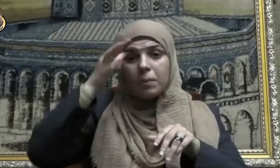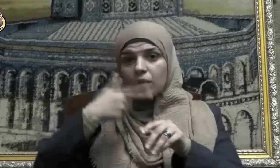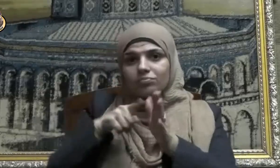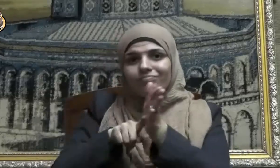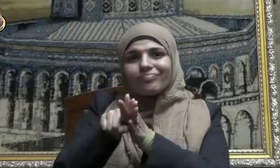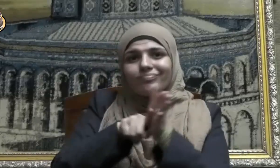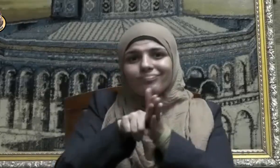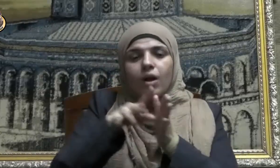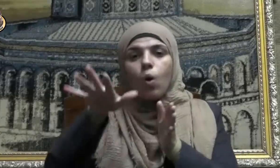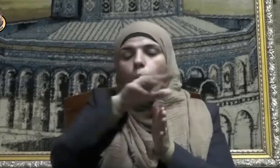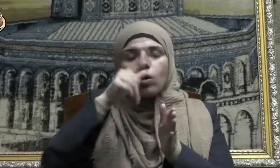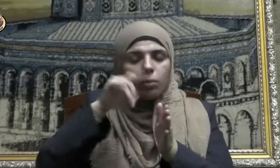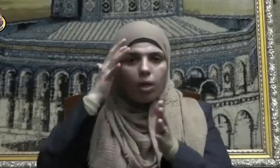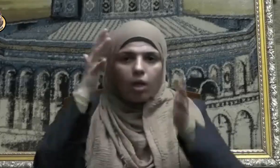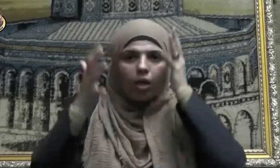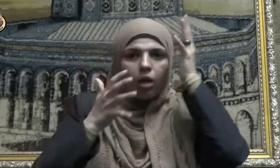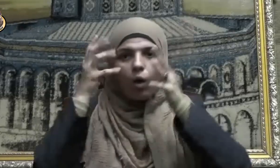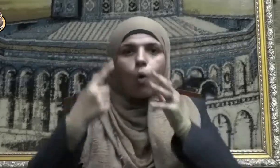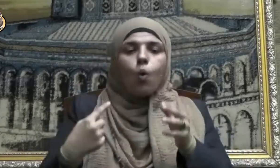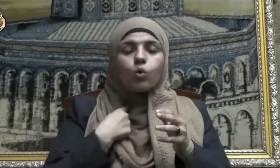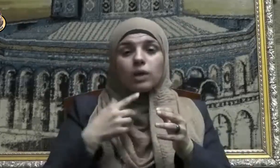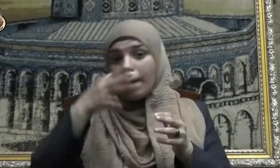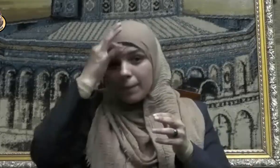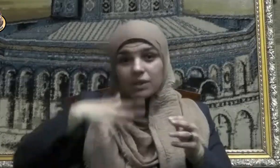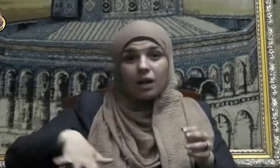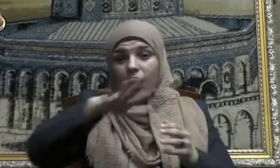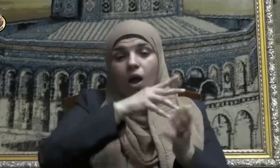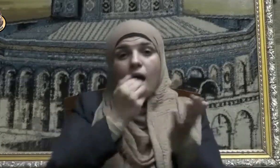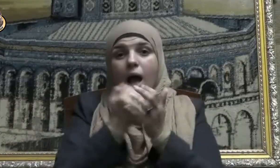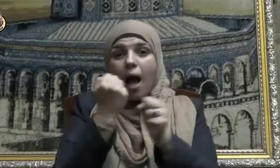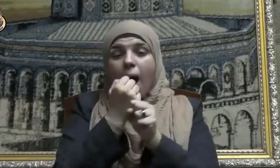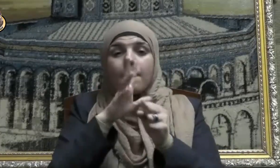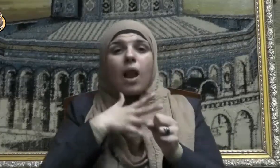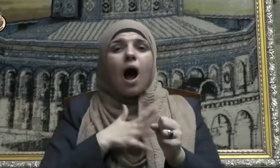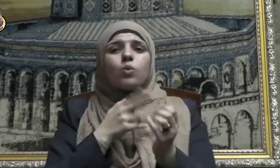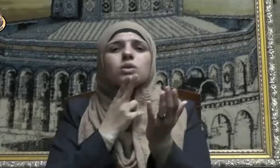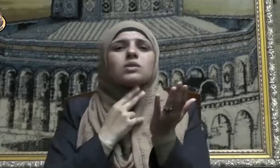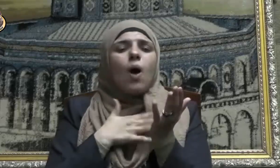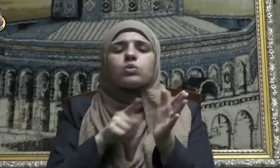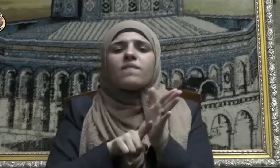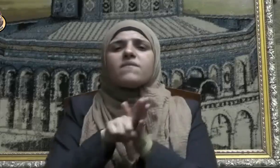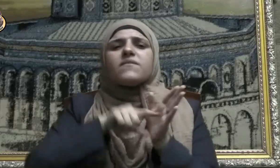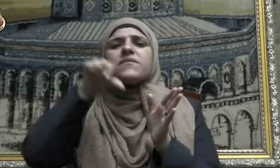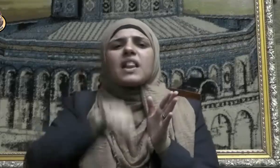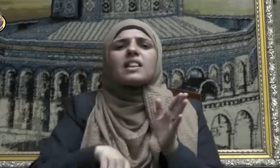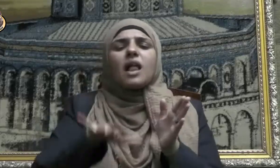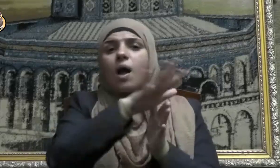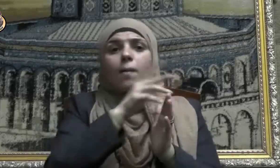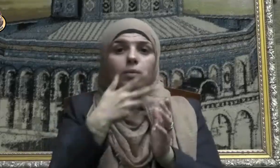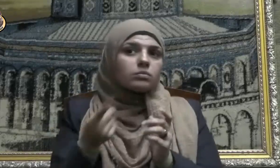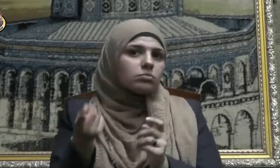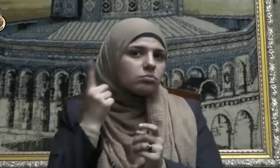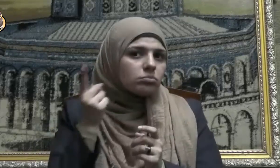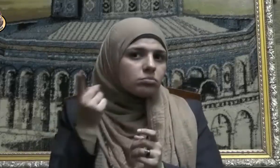خبالا ولأوضعوا خلالكم يبغونكم الفتنة وفيكم سماعون لهم